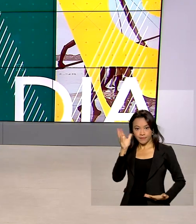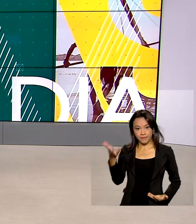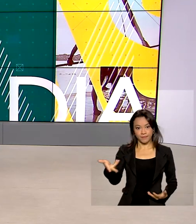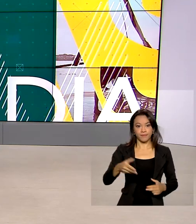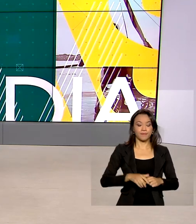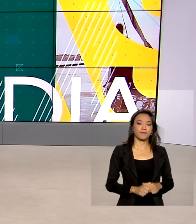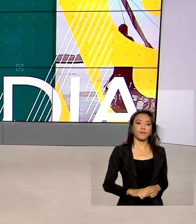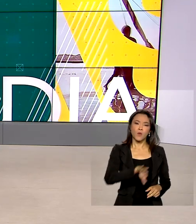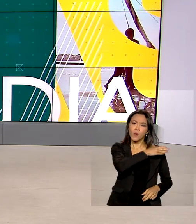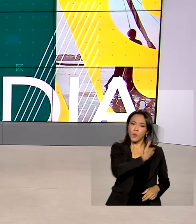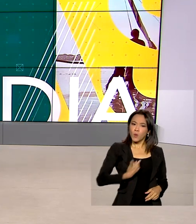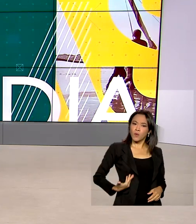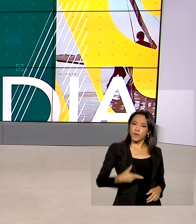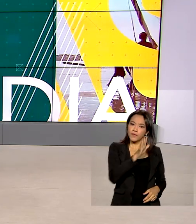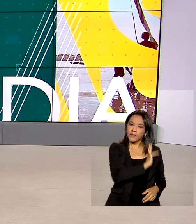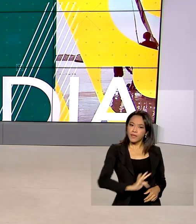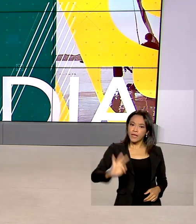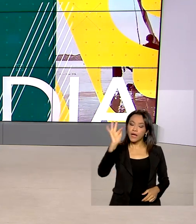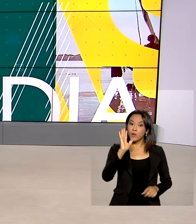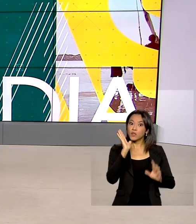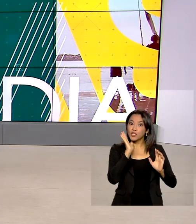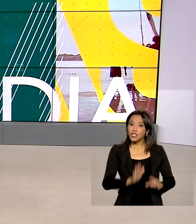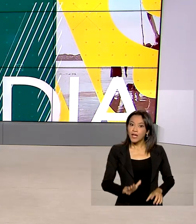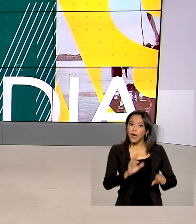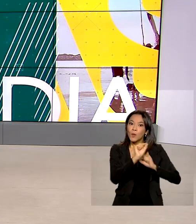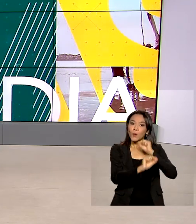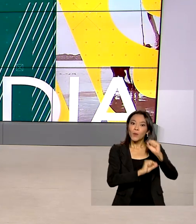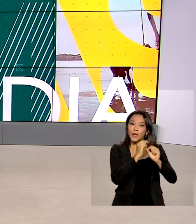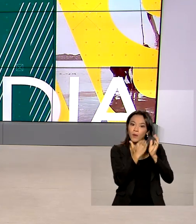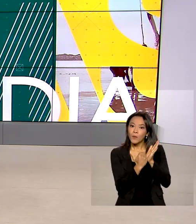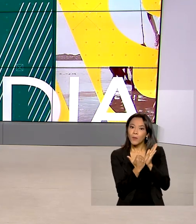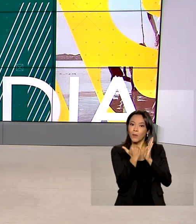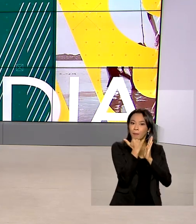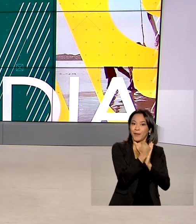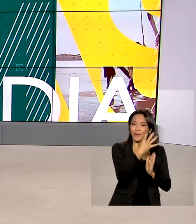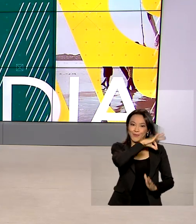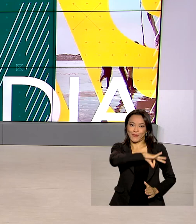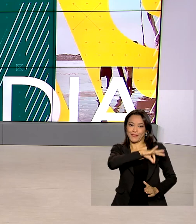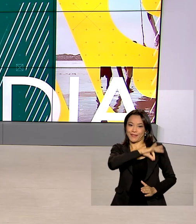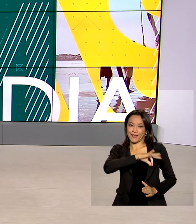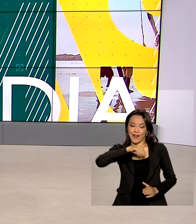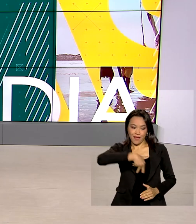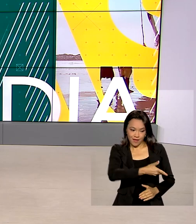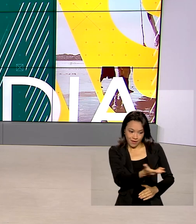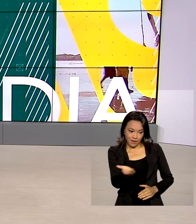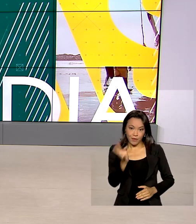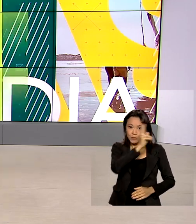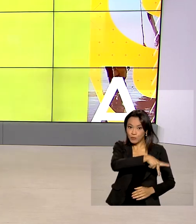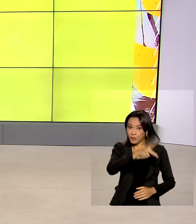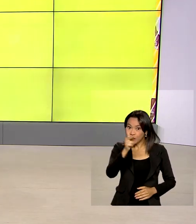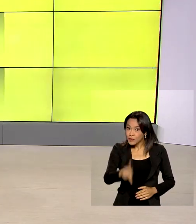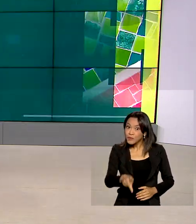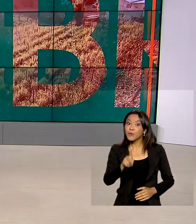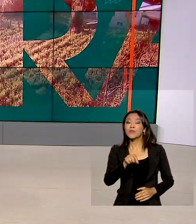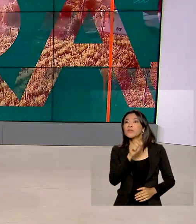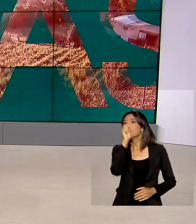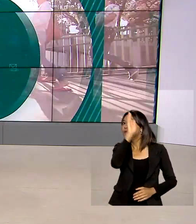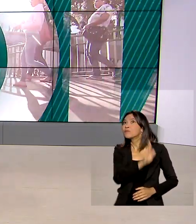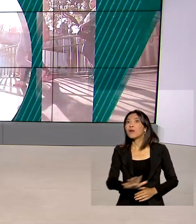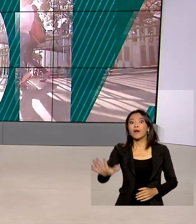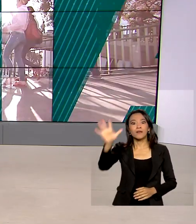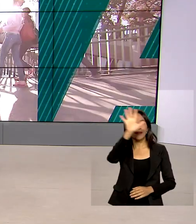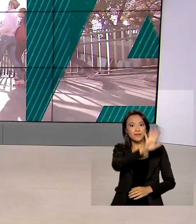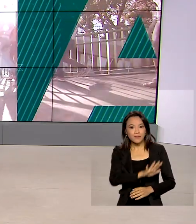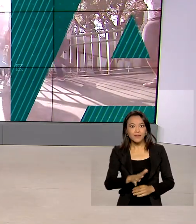O governo federal reajustou o piso salarial dos professores da educação básica pública de todo o país. O